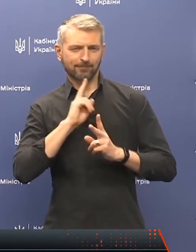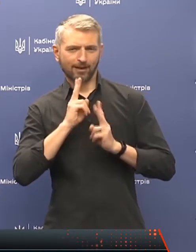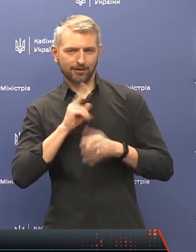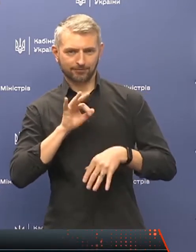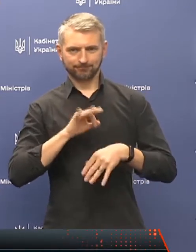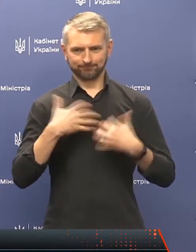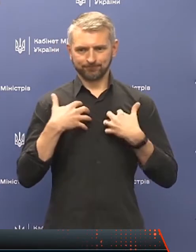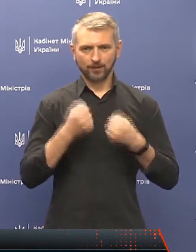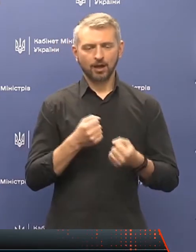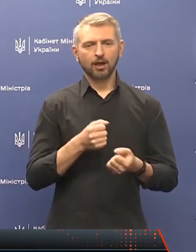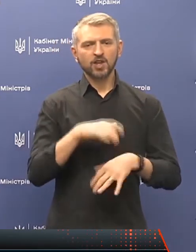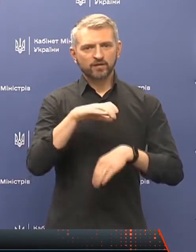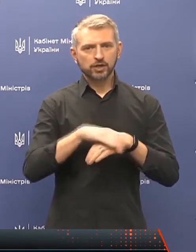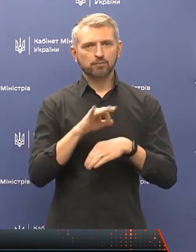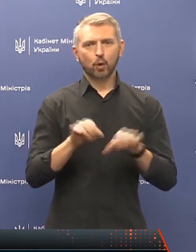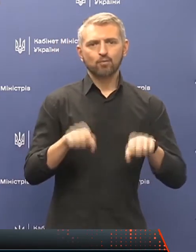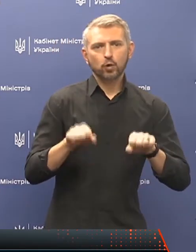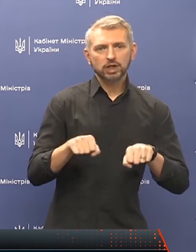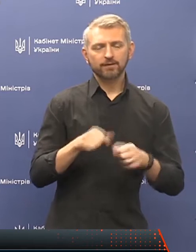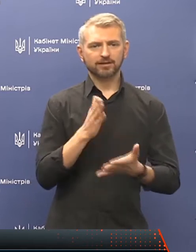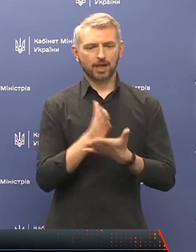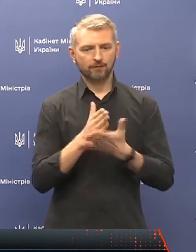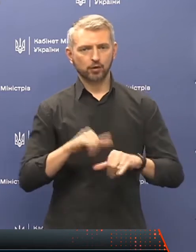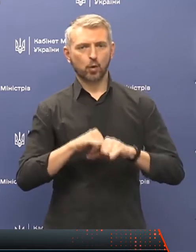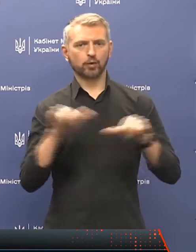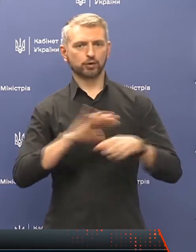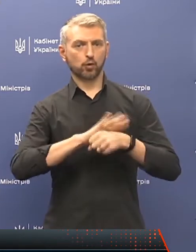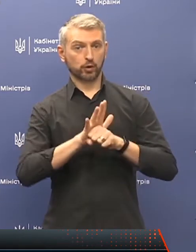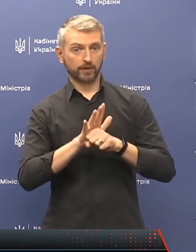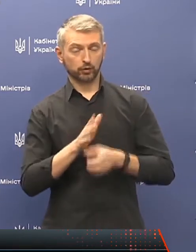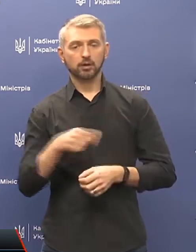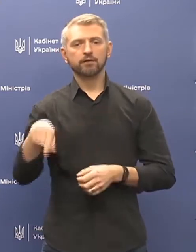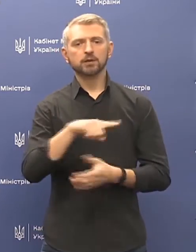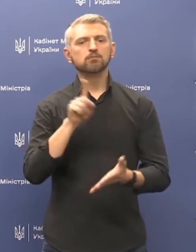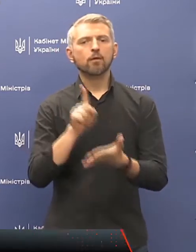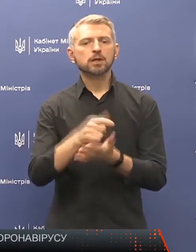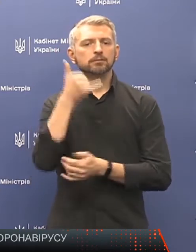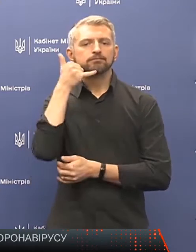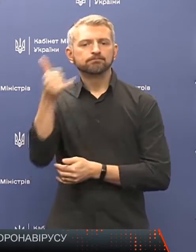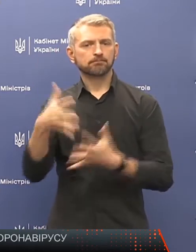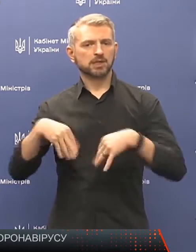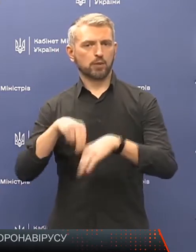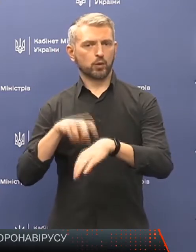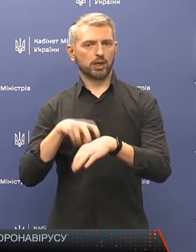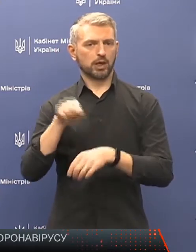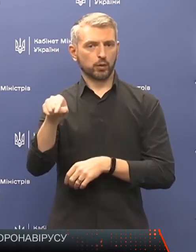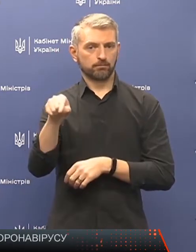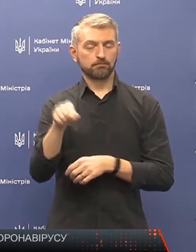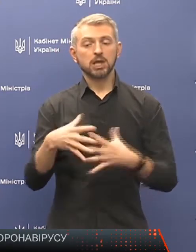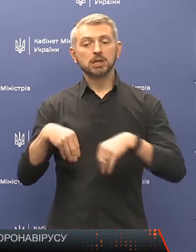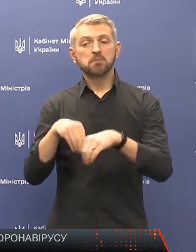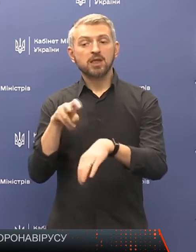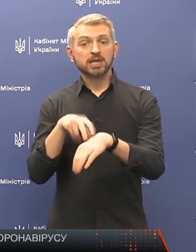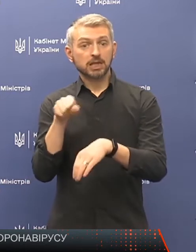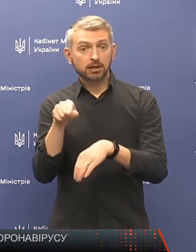можливість і наявність розвитку коронавірусних хвороб, ви повинні зателефонувати до свого сімейного лікаря. Сімейний